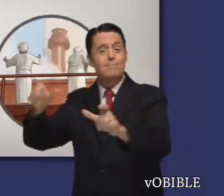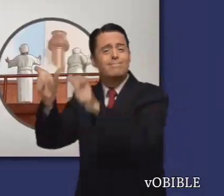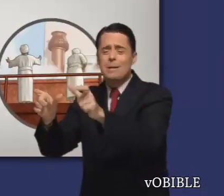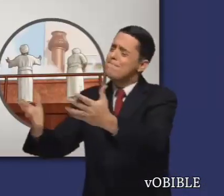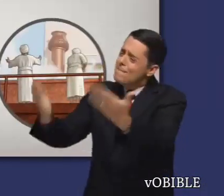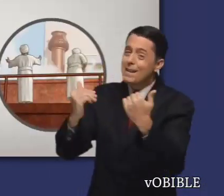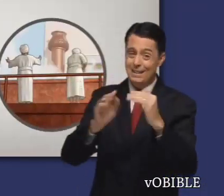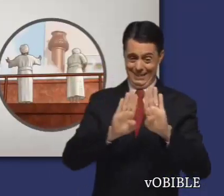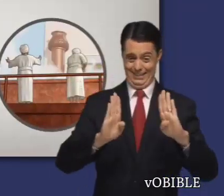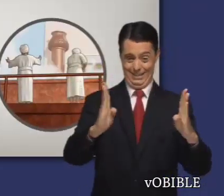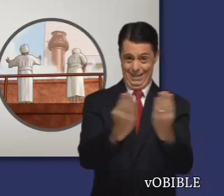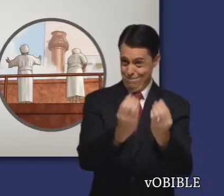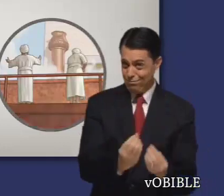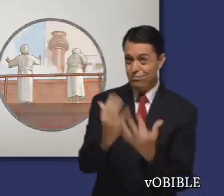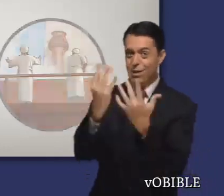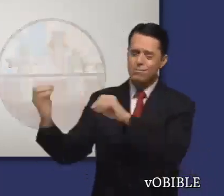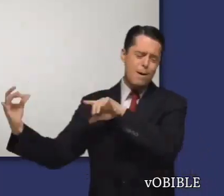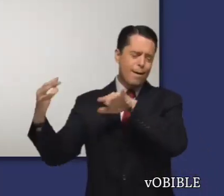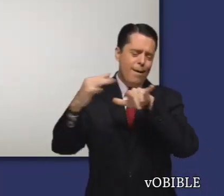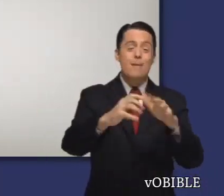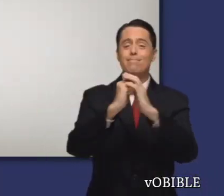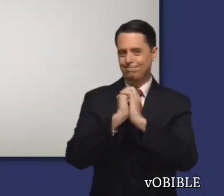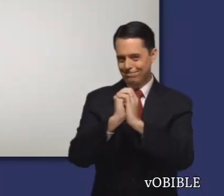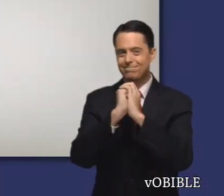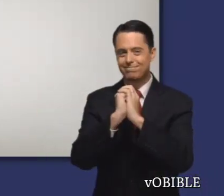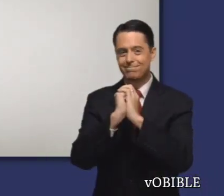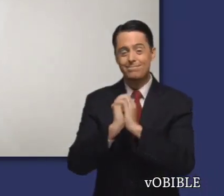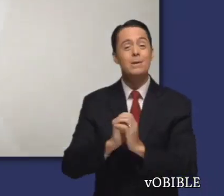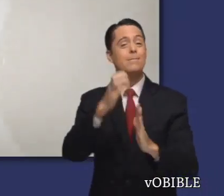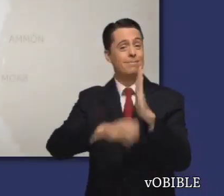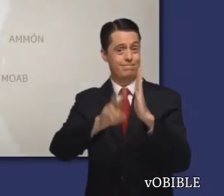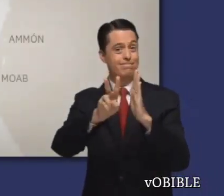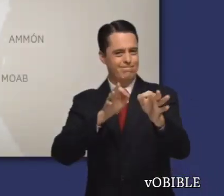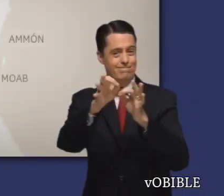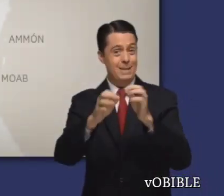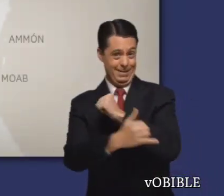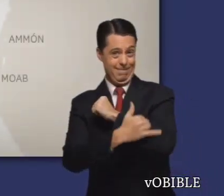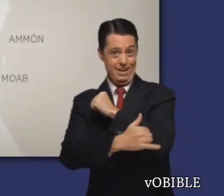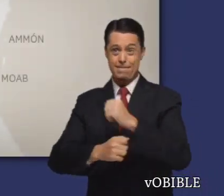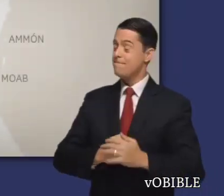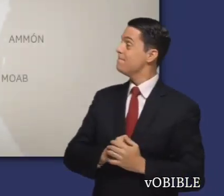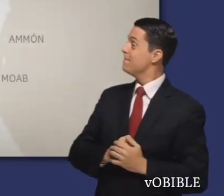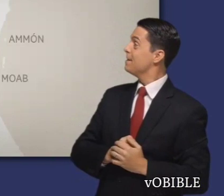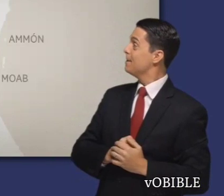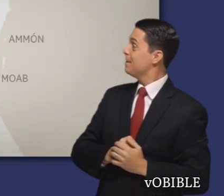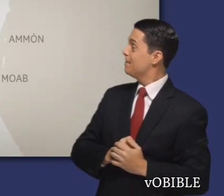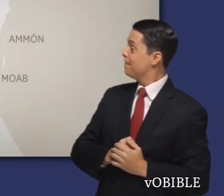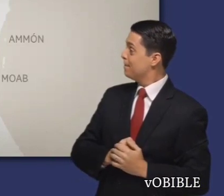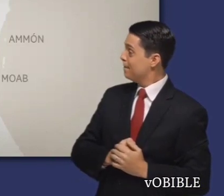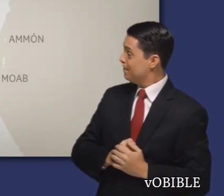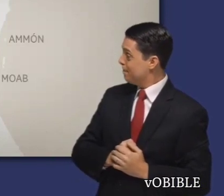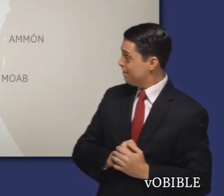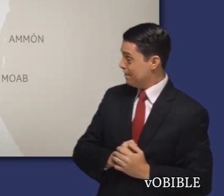adoración verdadera en el templo. El capítulo 2 transmite un mensaje de condena contra las siguientes naciones